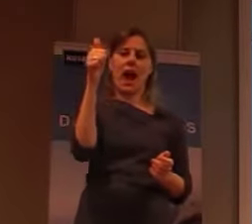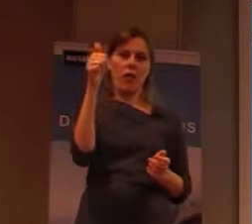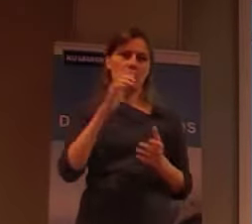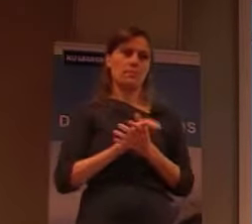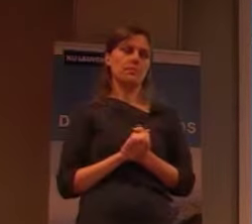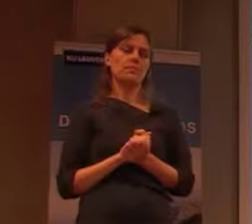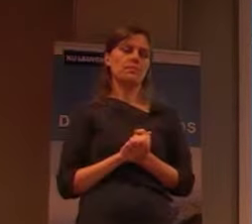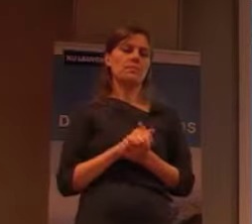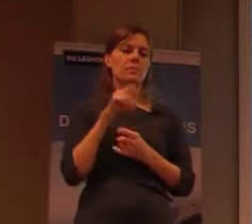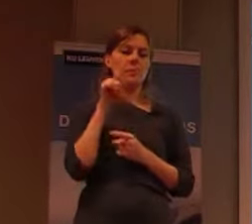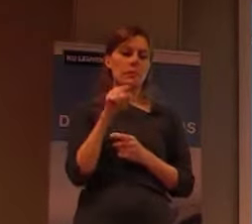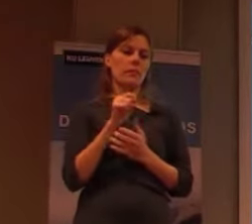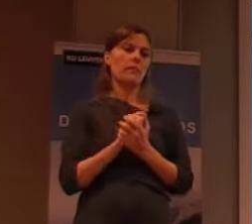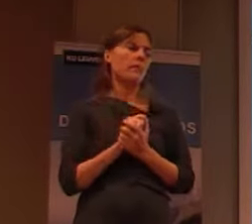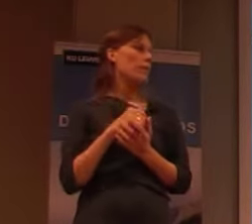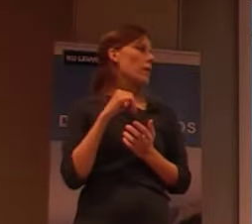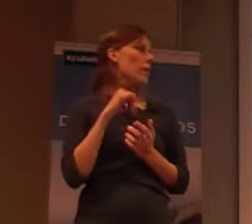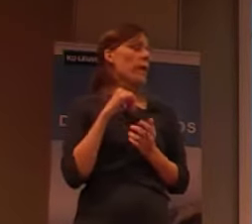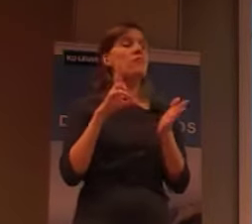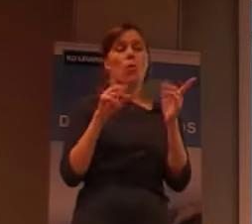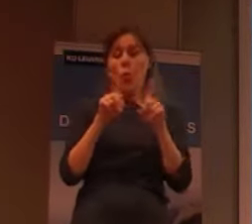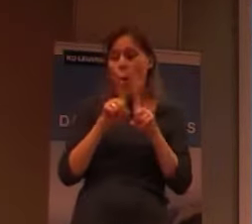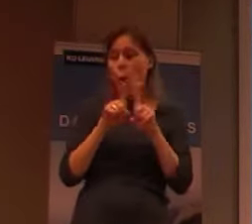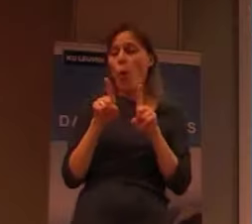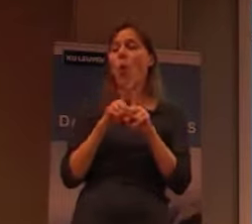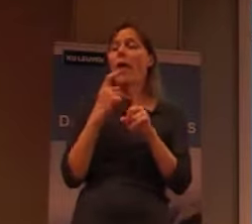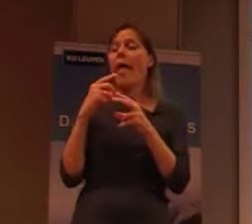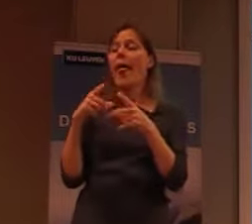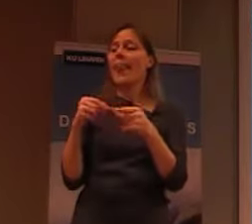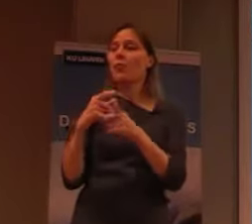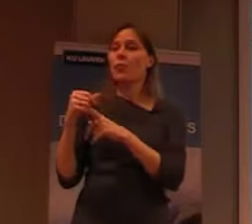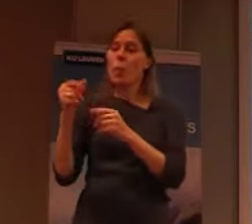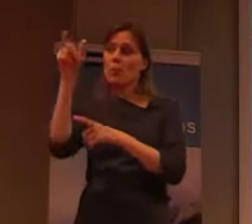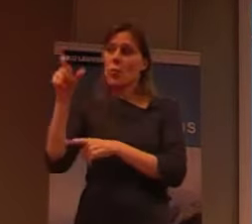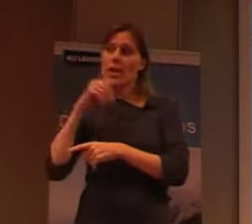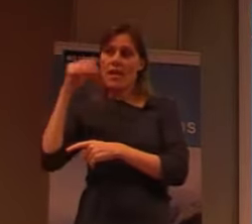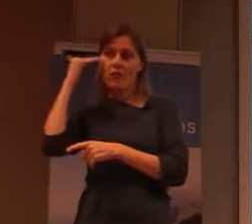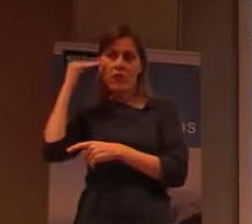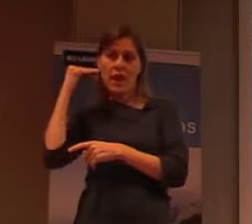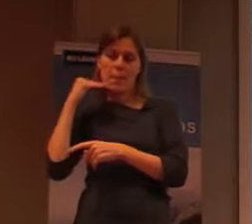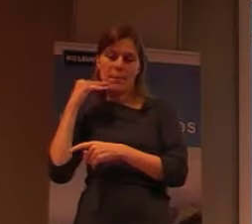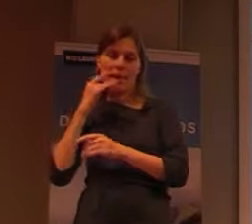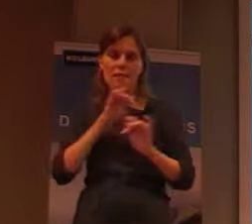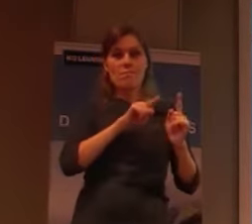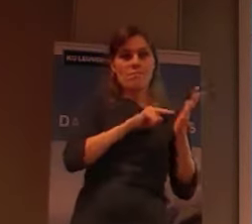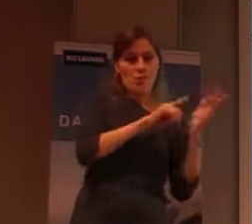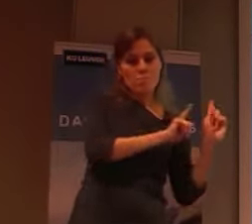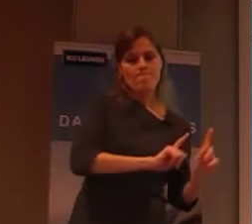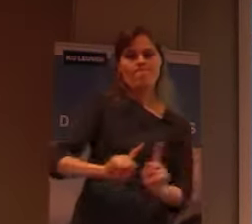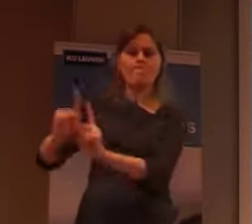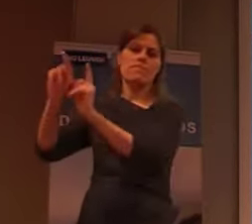met Lebra werden verpannen. Het interessante van Sorok Island is dat